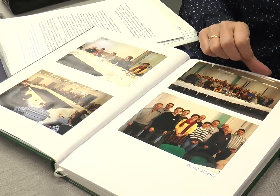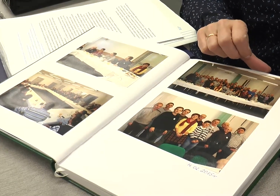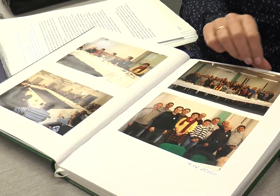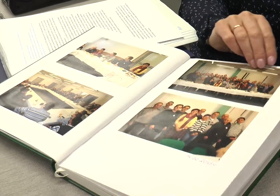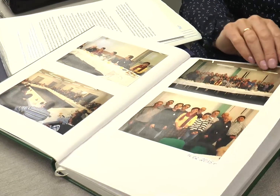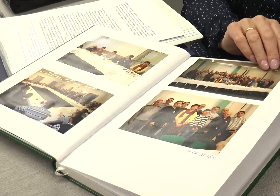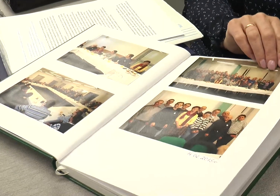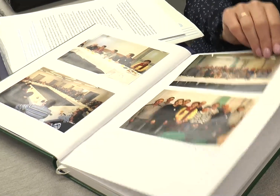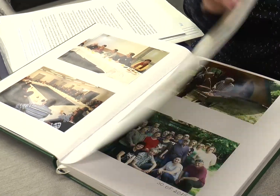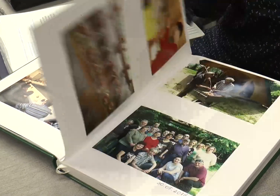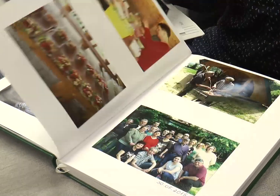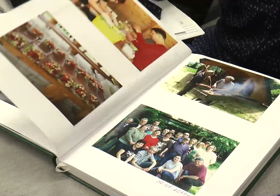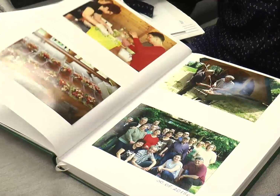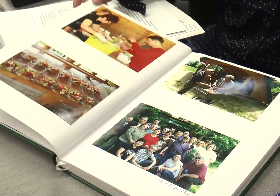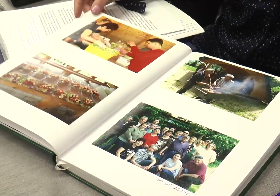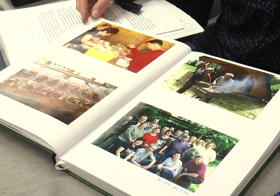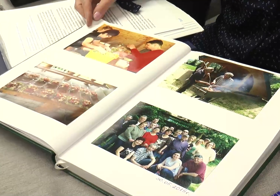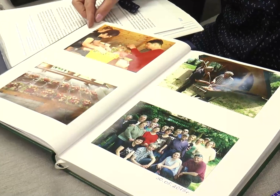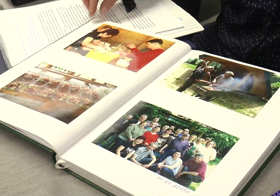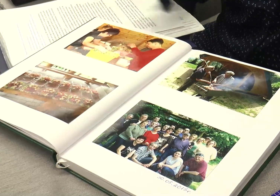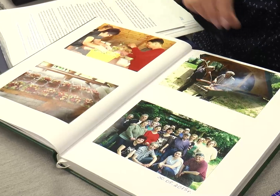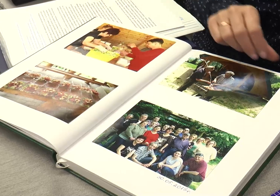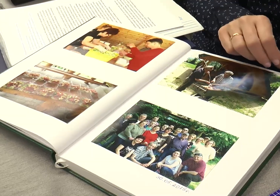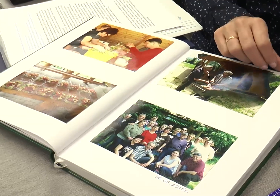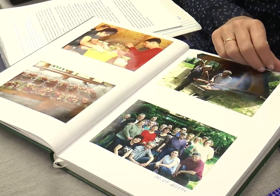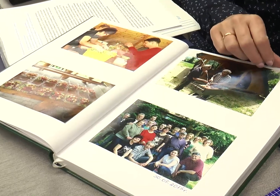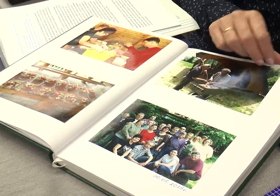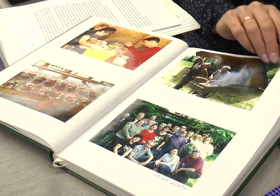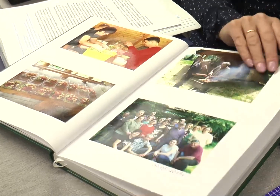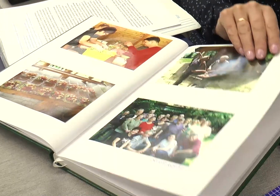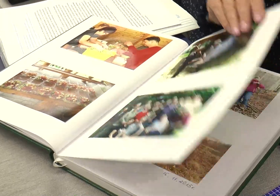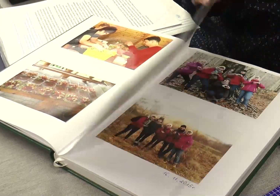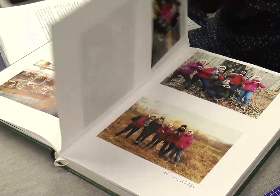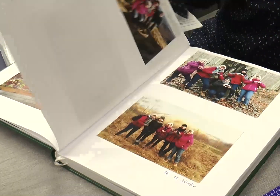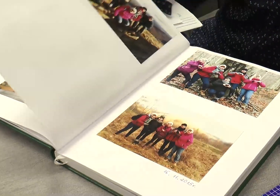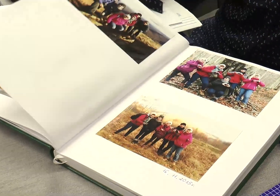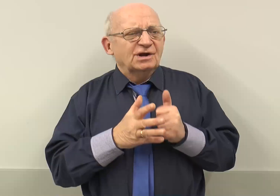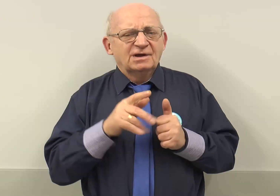podziwiali tam Arłamu, gdzie był tam pierwszy prezydent po wojnie.